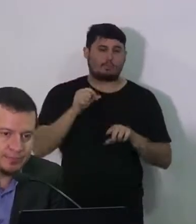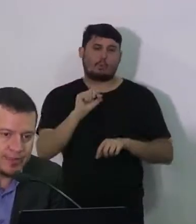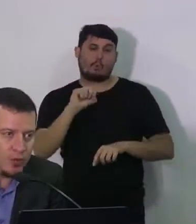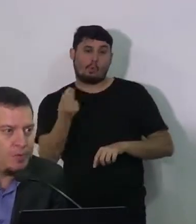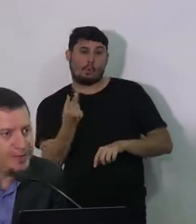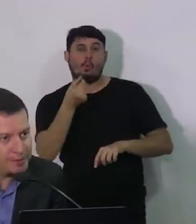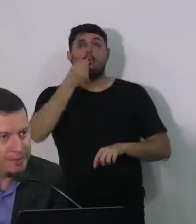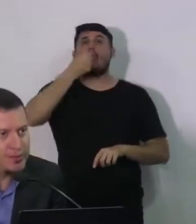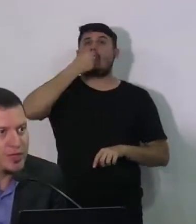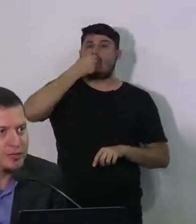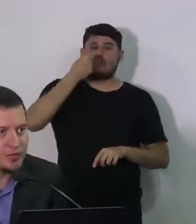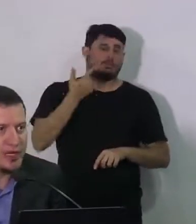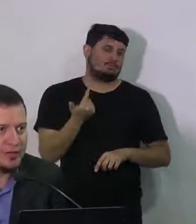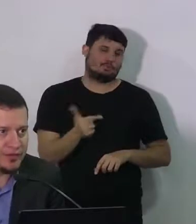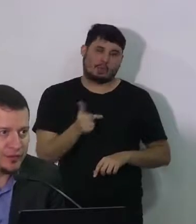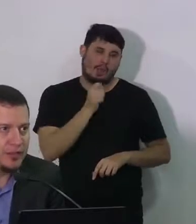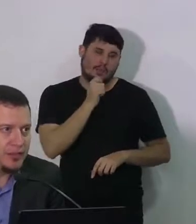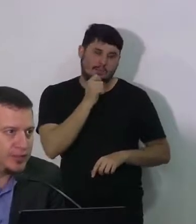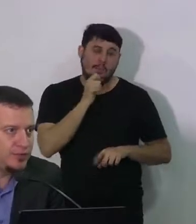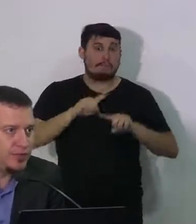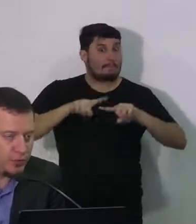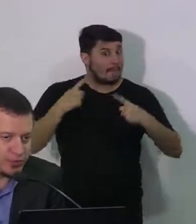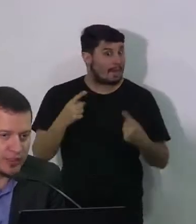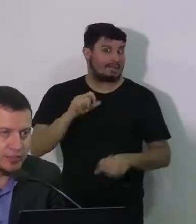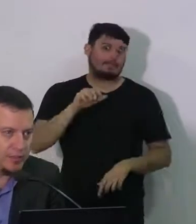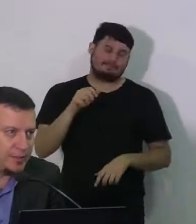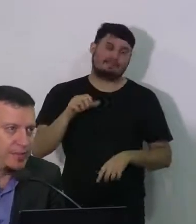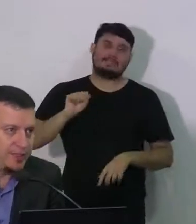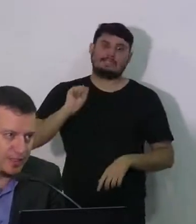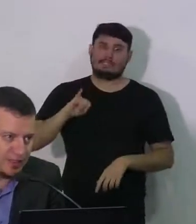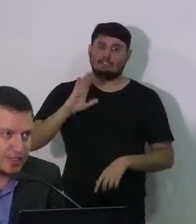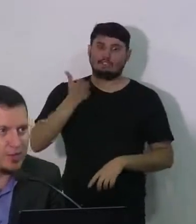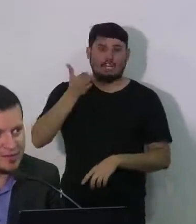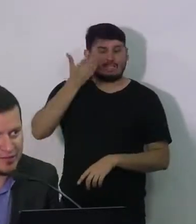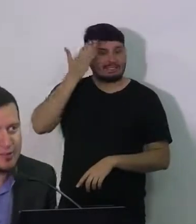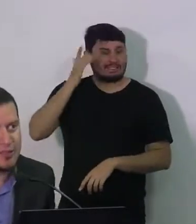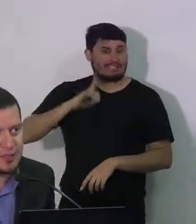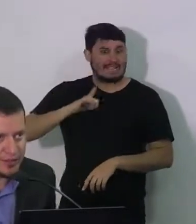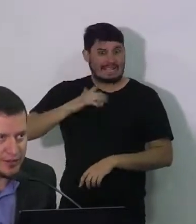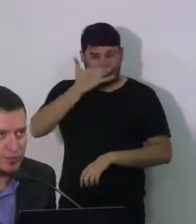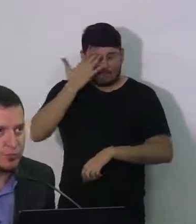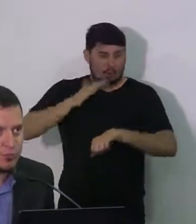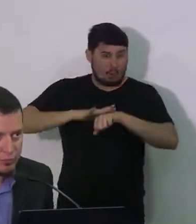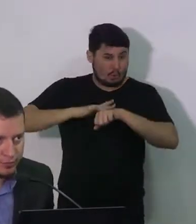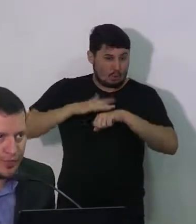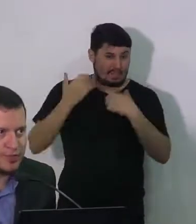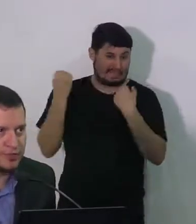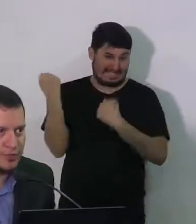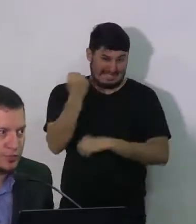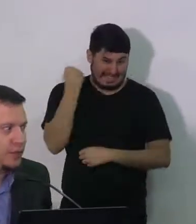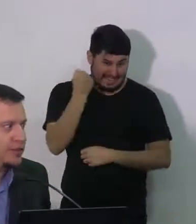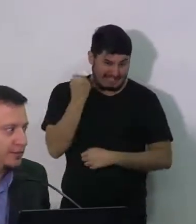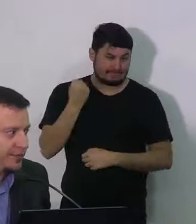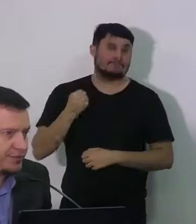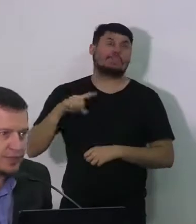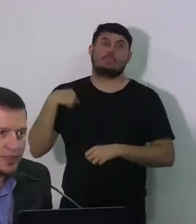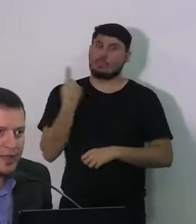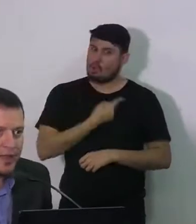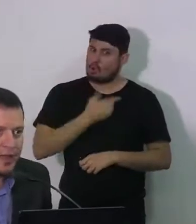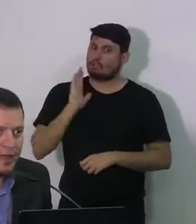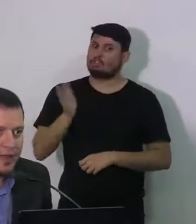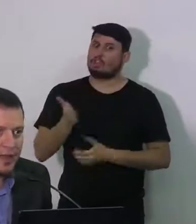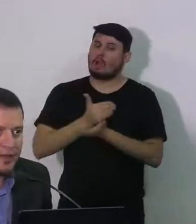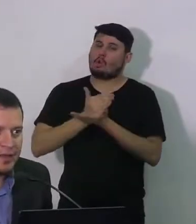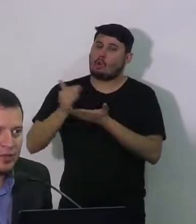acompanha também pelos casos graves. E isso tem mostrado também para a gente que essas medidas que a gente tomou no prazo que foi tomado que a